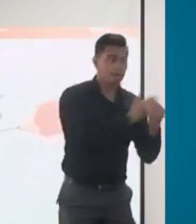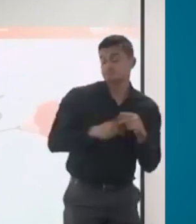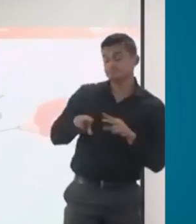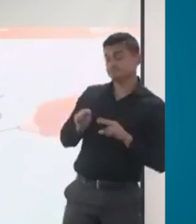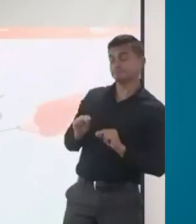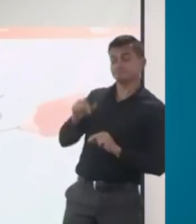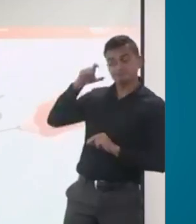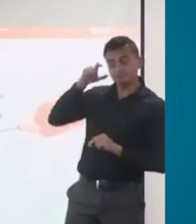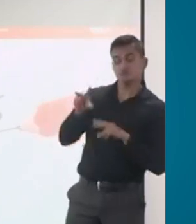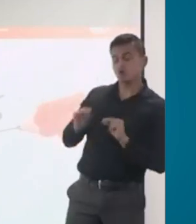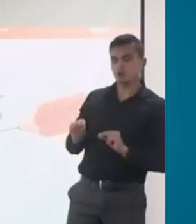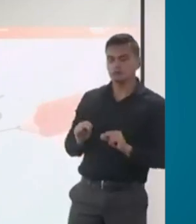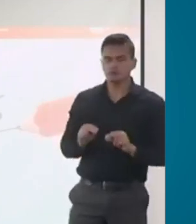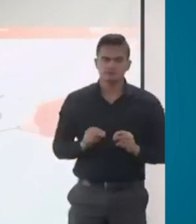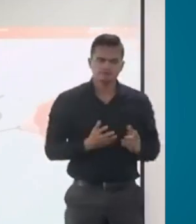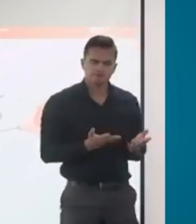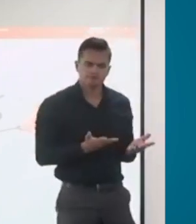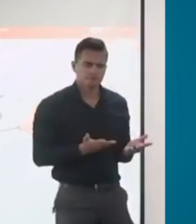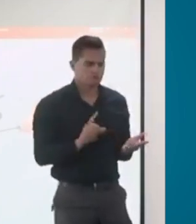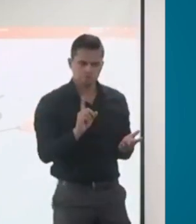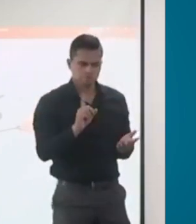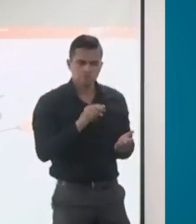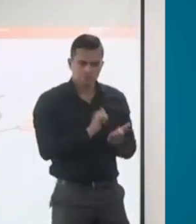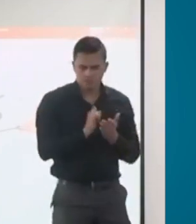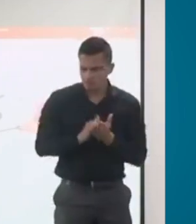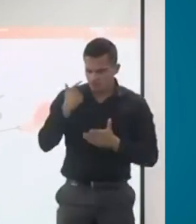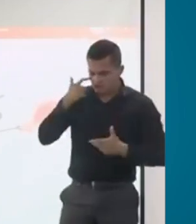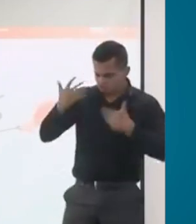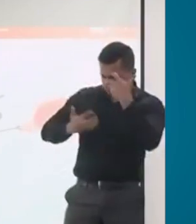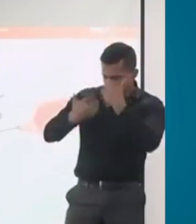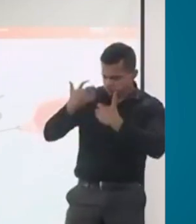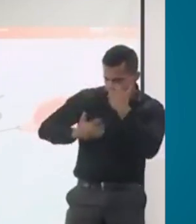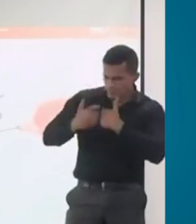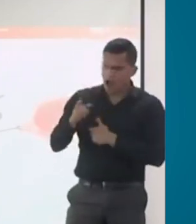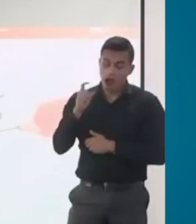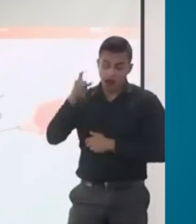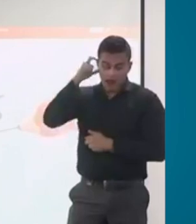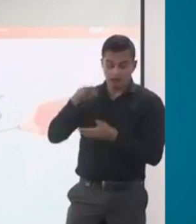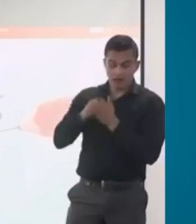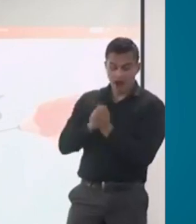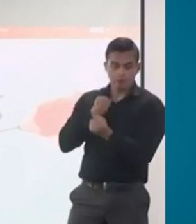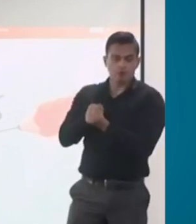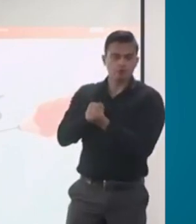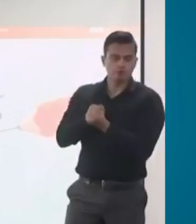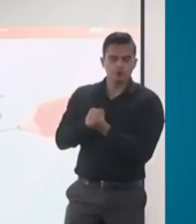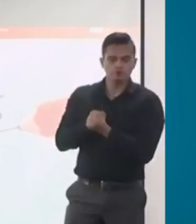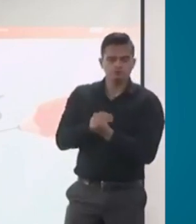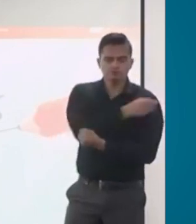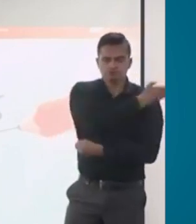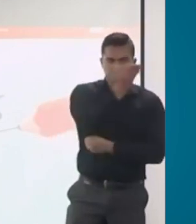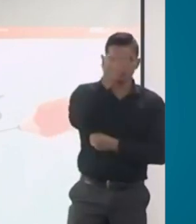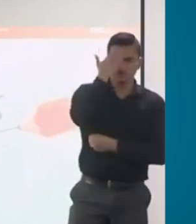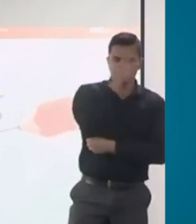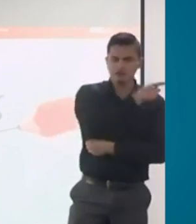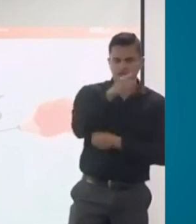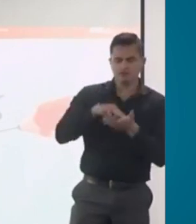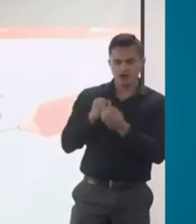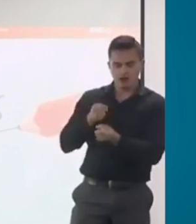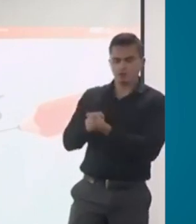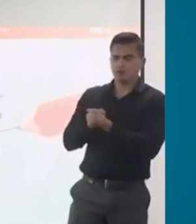Van a ser valorados, se tiene en cuenta el producto de apoyo como un facilitador, pero claramente se parte de que la